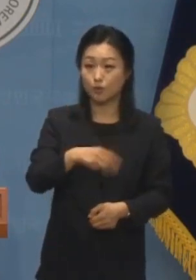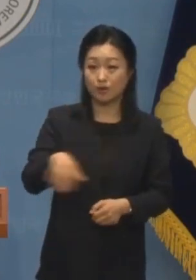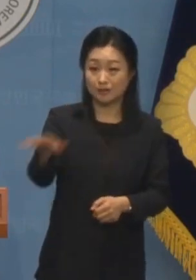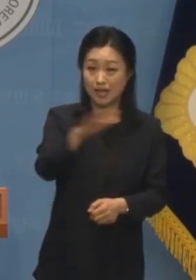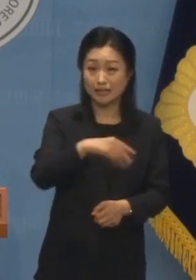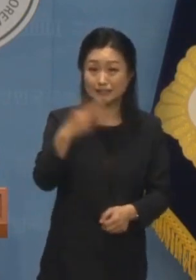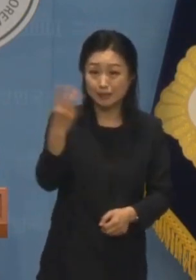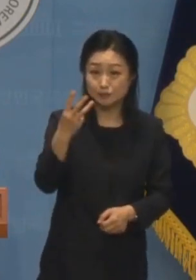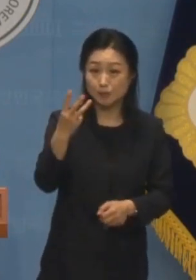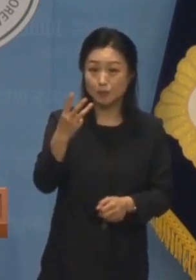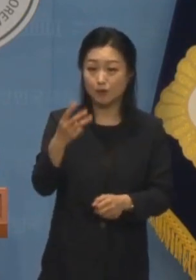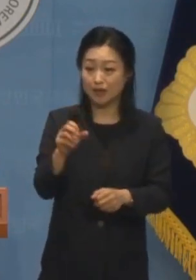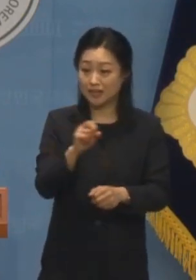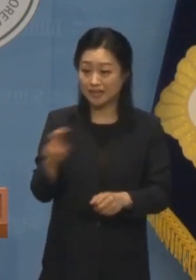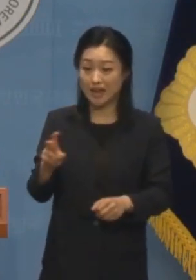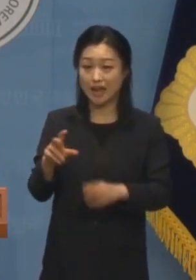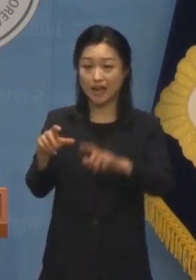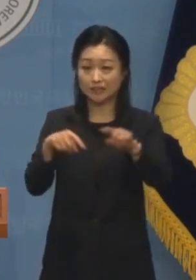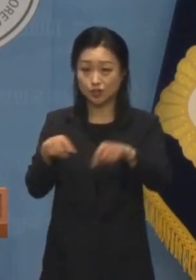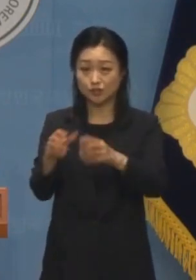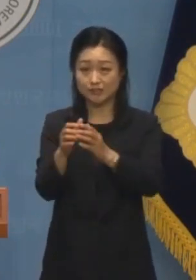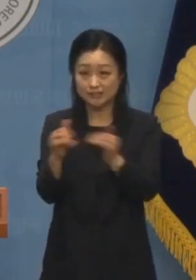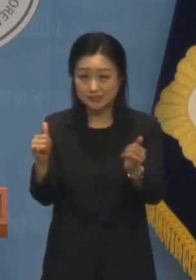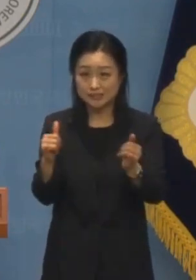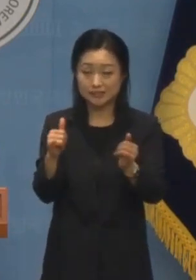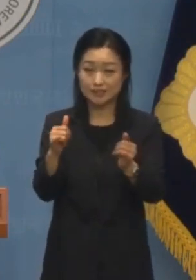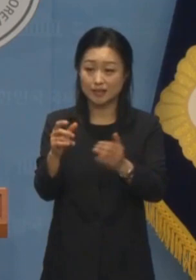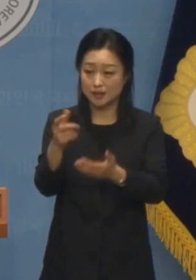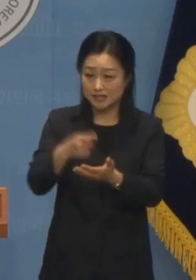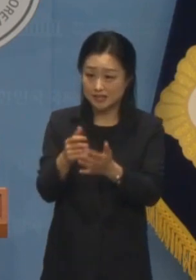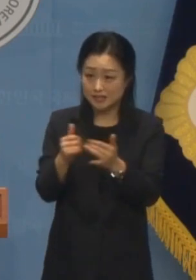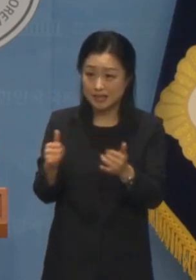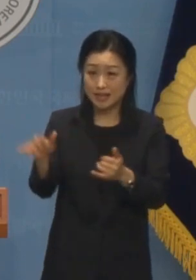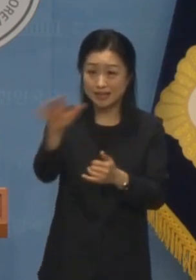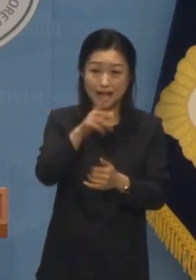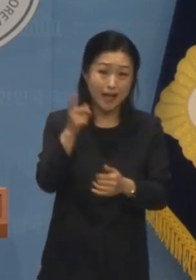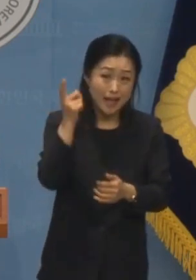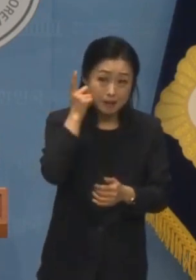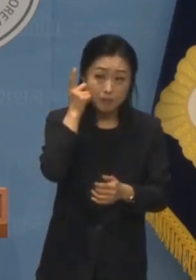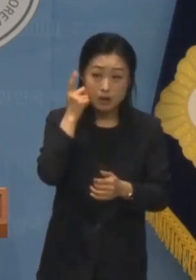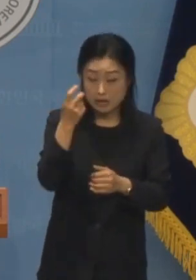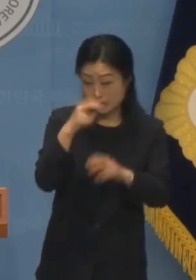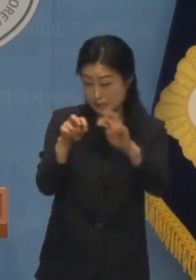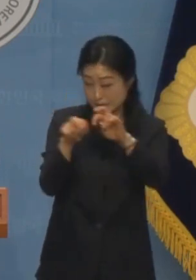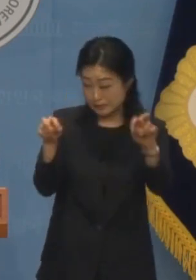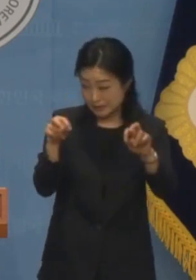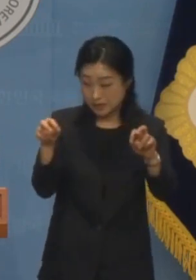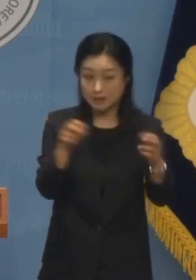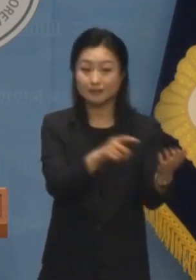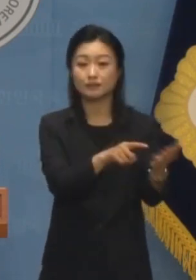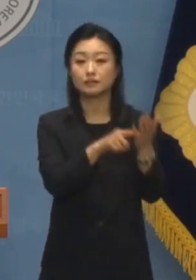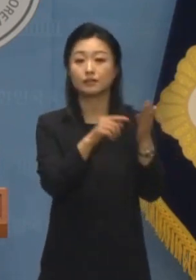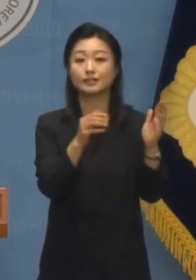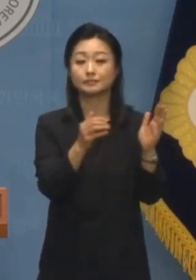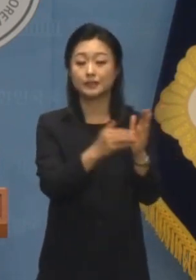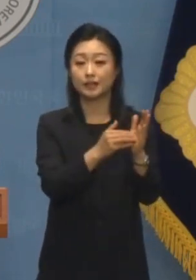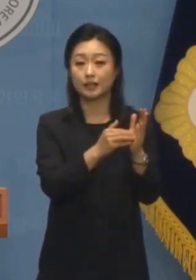가까운 야당 정치인과 언론인의 통신자료를 무차별적으로 사찰한 사실이 드러났습니다